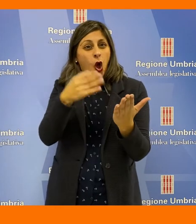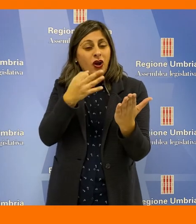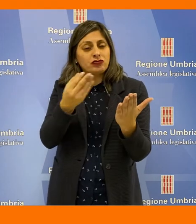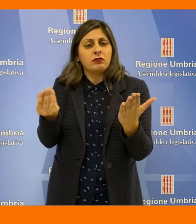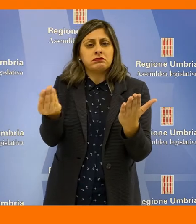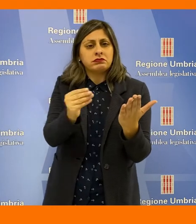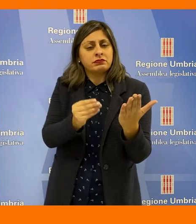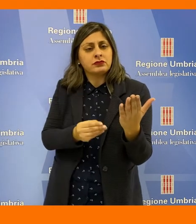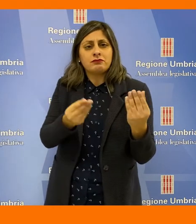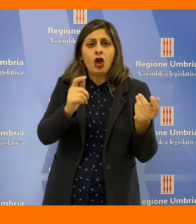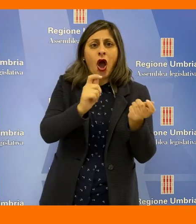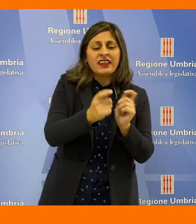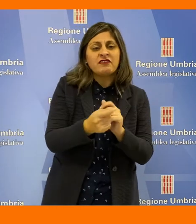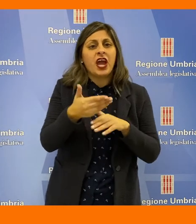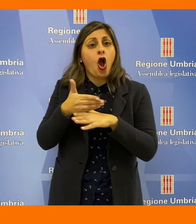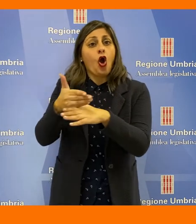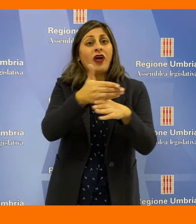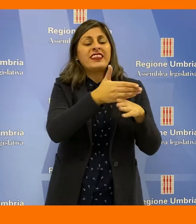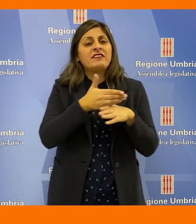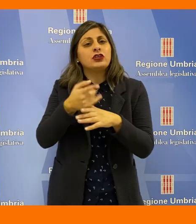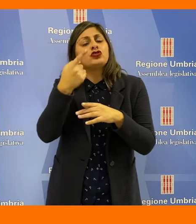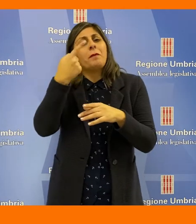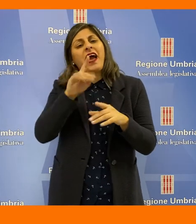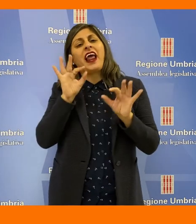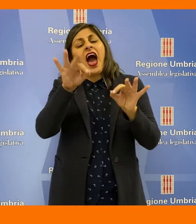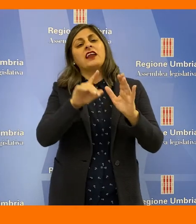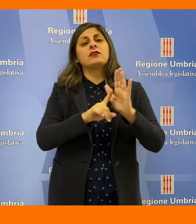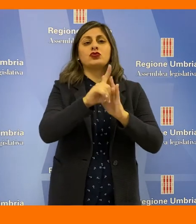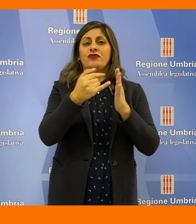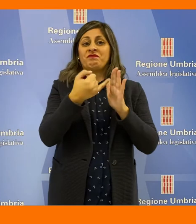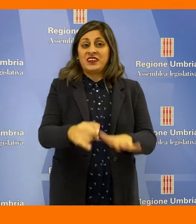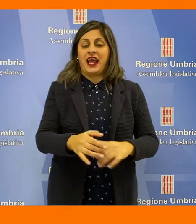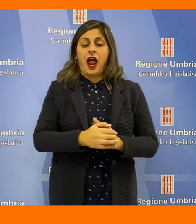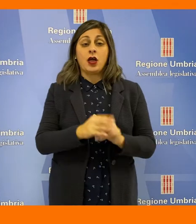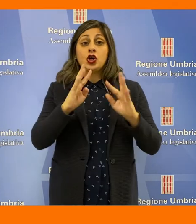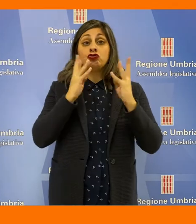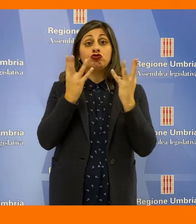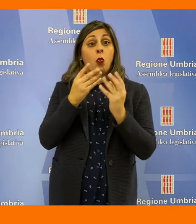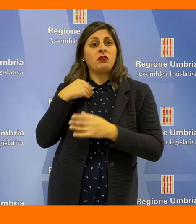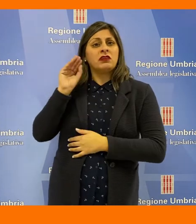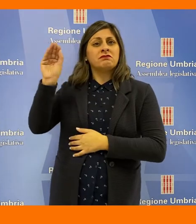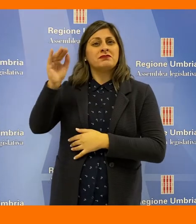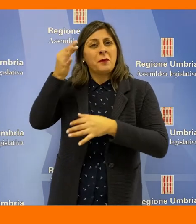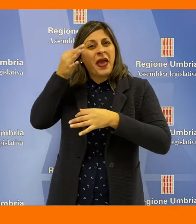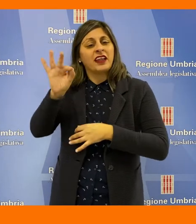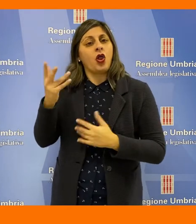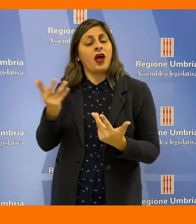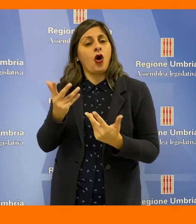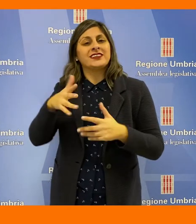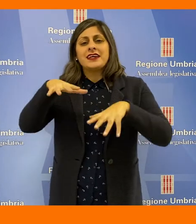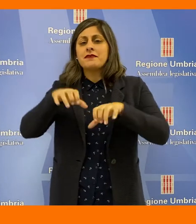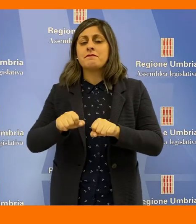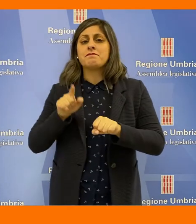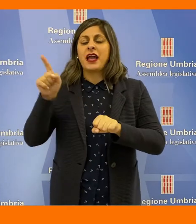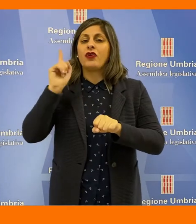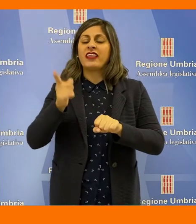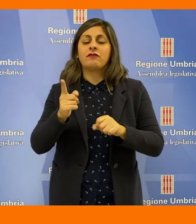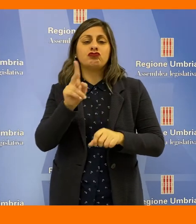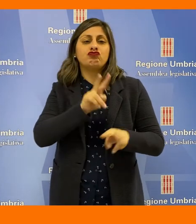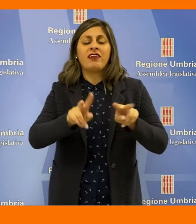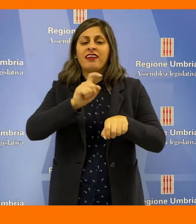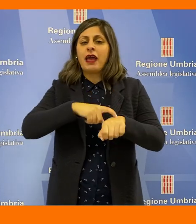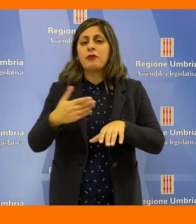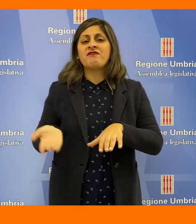originario sono state apportate modifiche condivise rispetto al dispositivo finale. Alla Giunta viene dunque chiesto, nello specifico, di